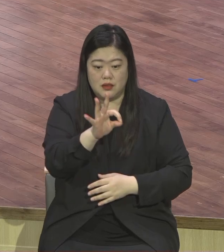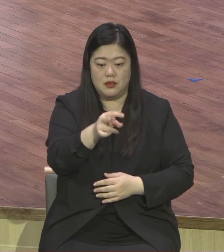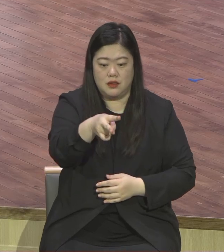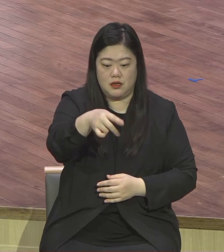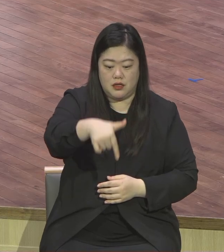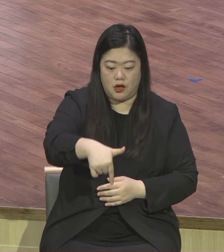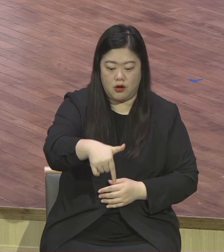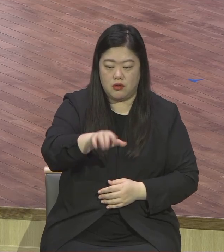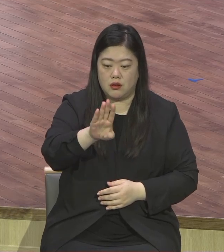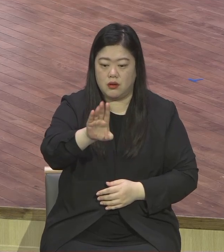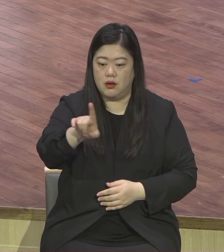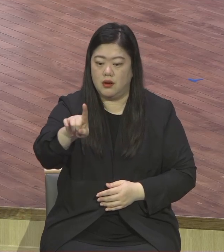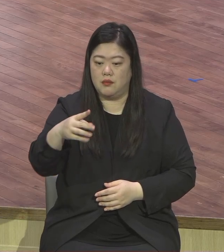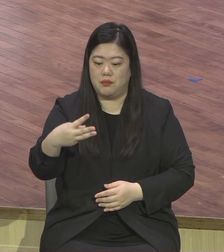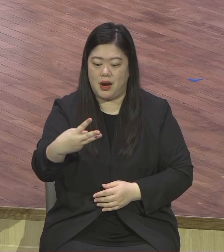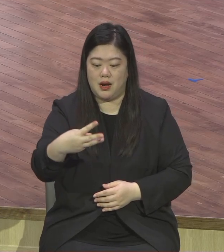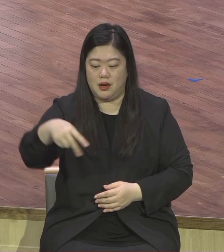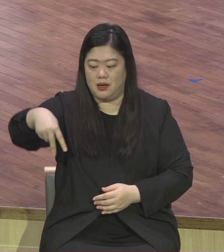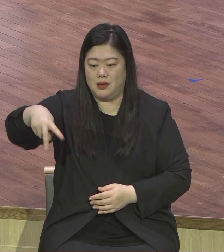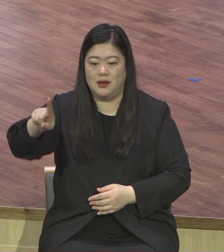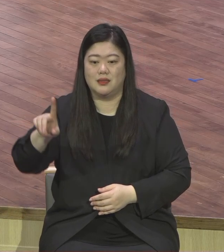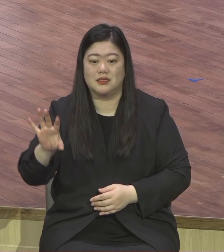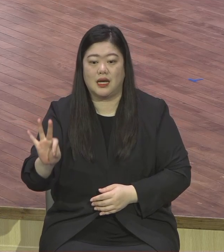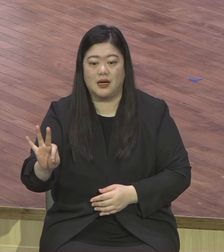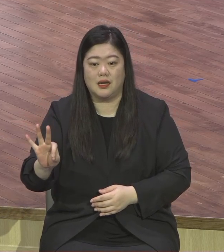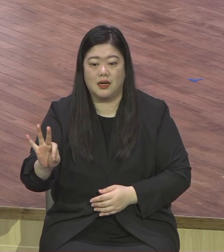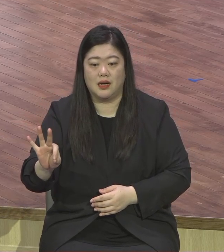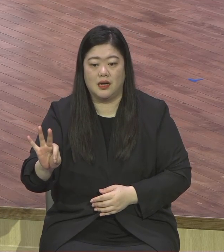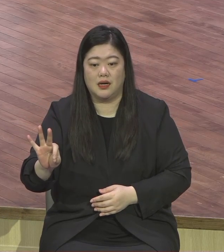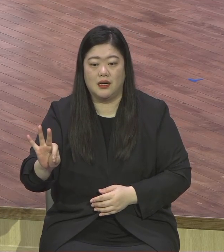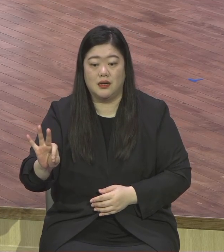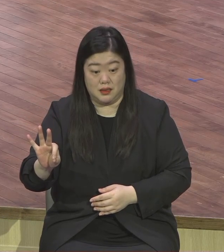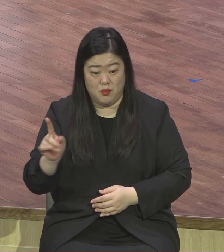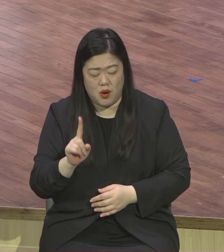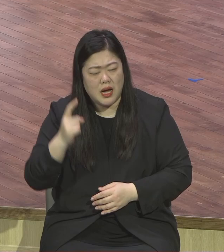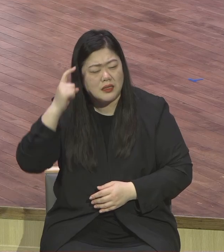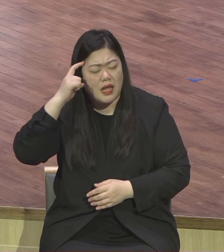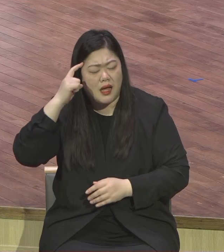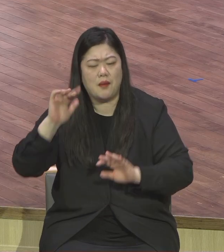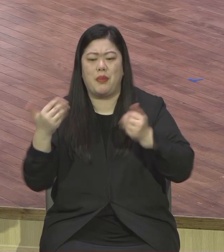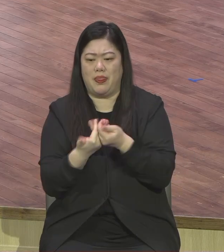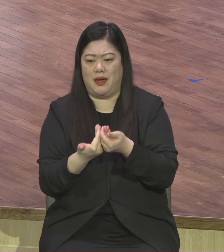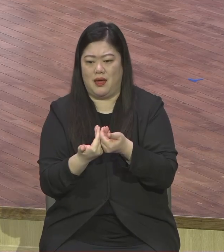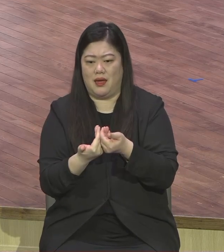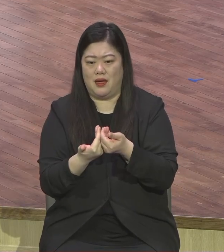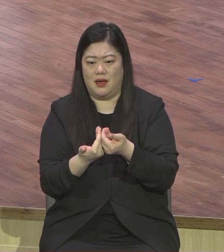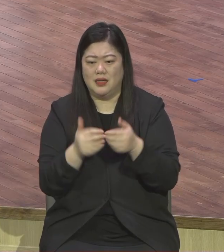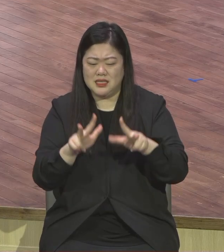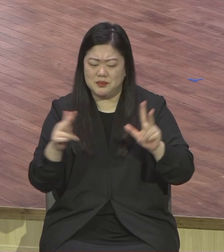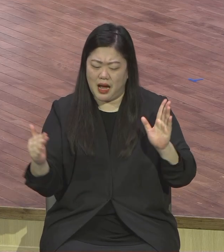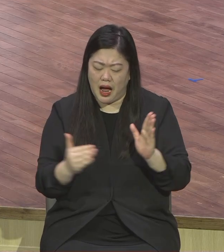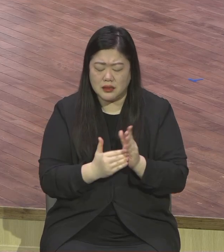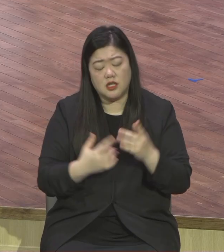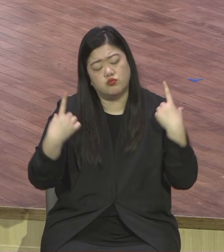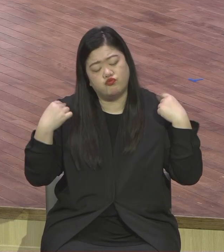있어야 돼요 평소한 것 하던 것과 다르게 이게 필요해요 고정관념 고정관념 편견 선입견